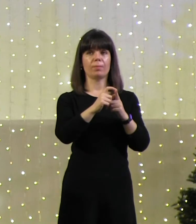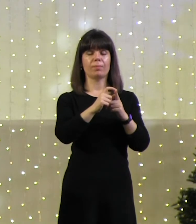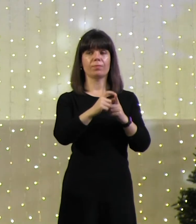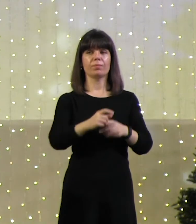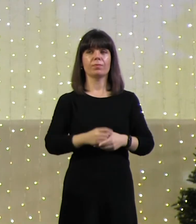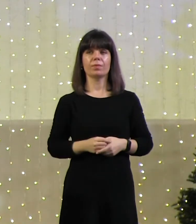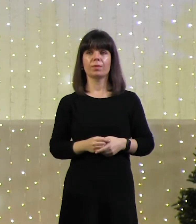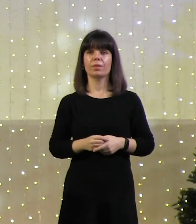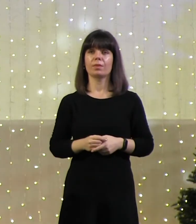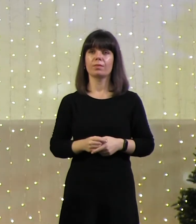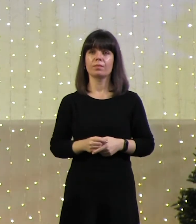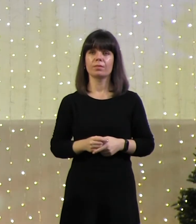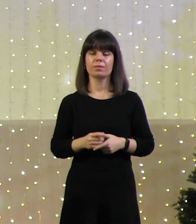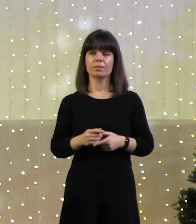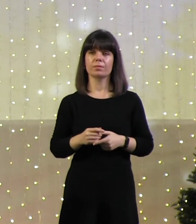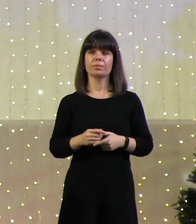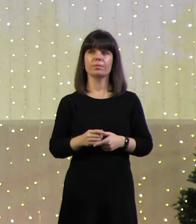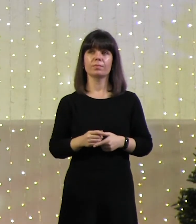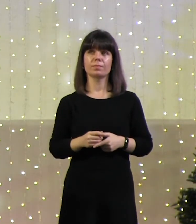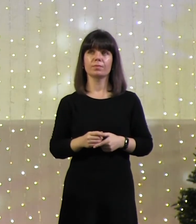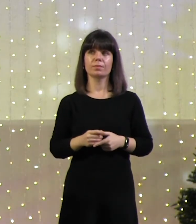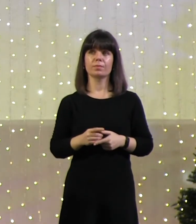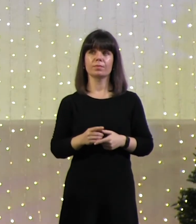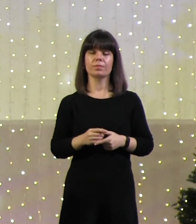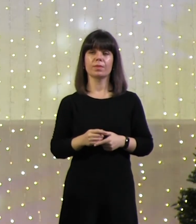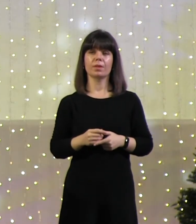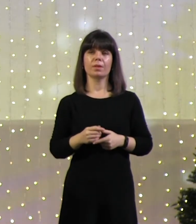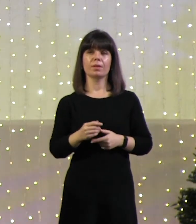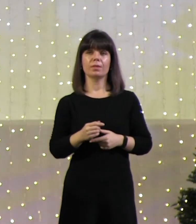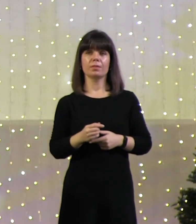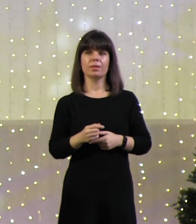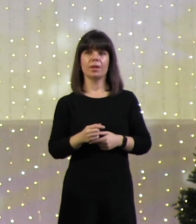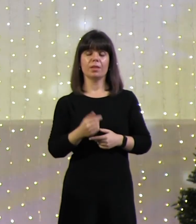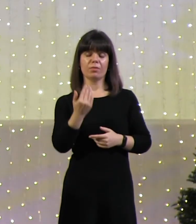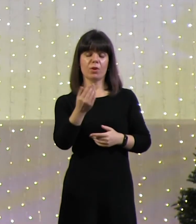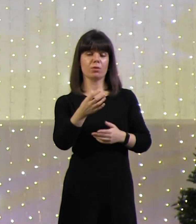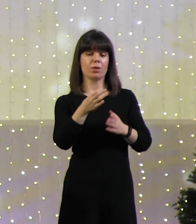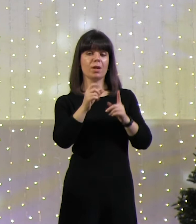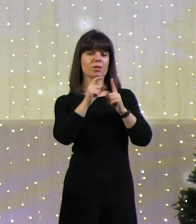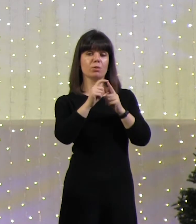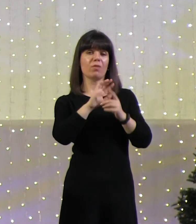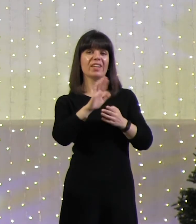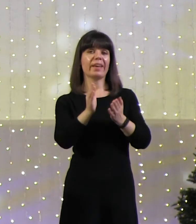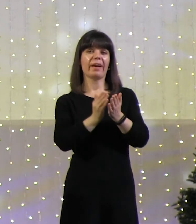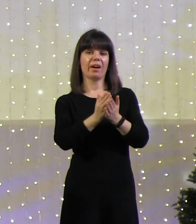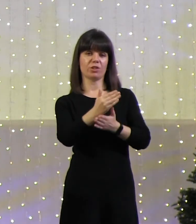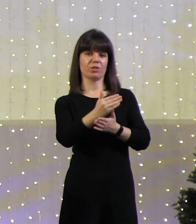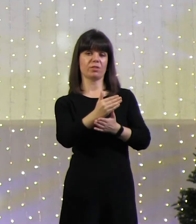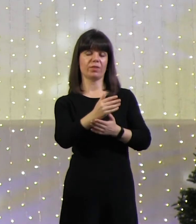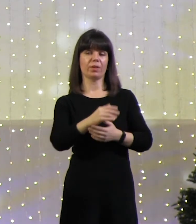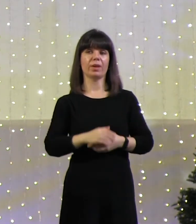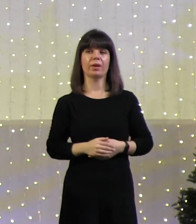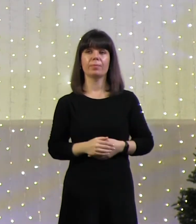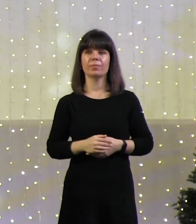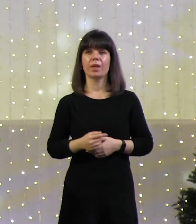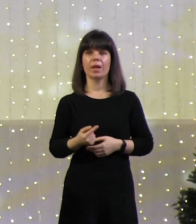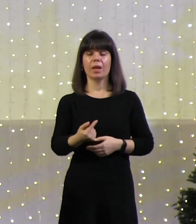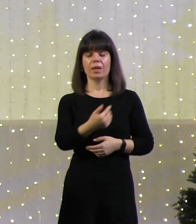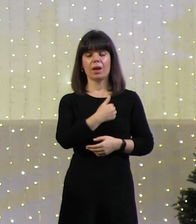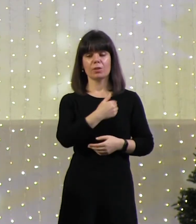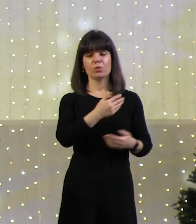Либо сказанным словом, либо написанным словом. Я хотел бы предложить некоторое решение,